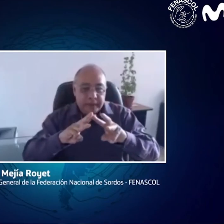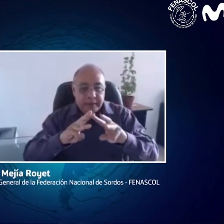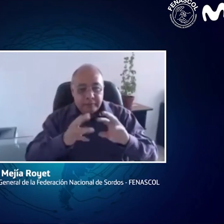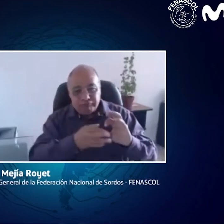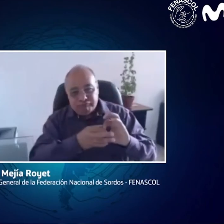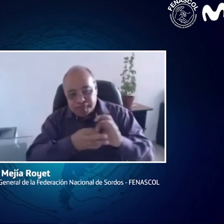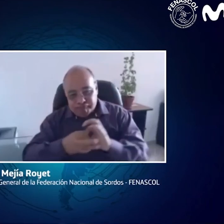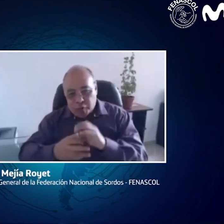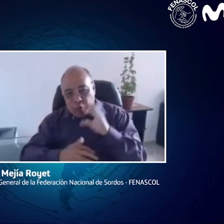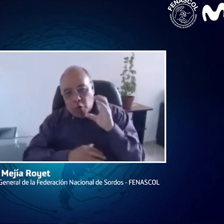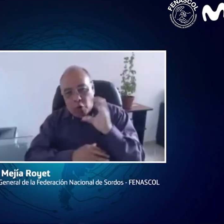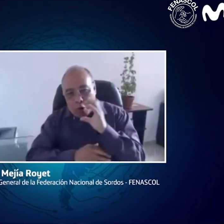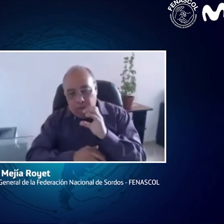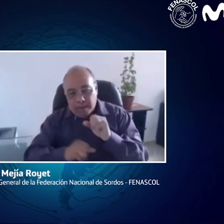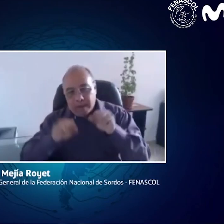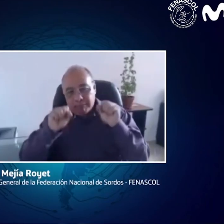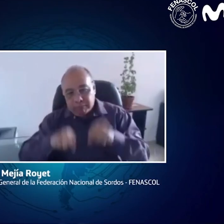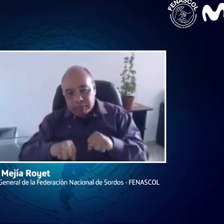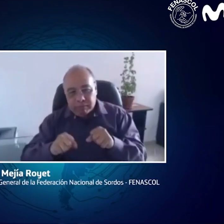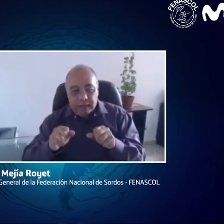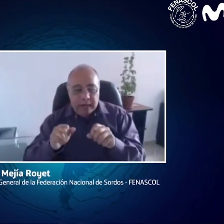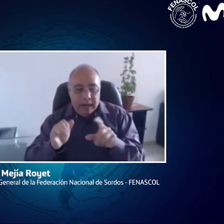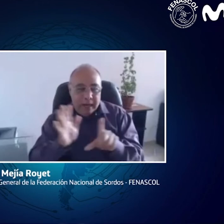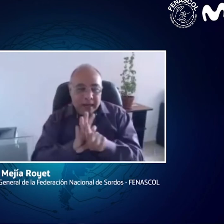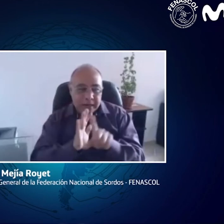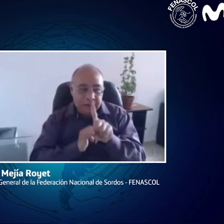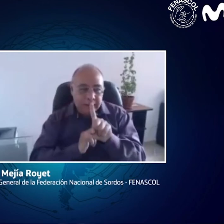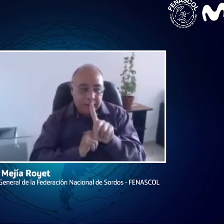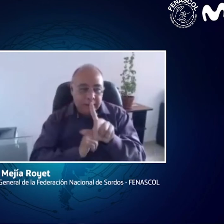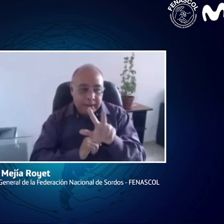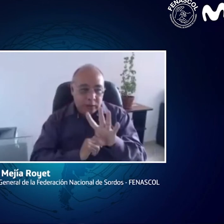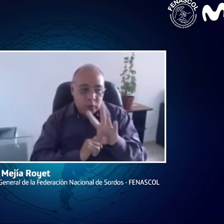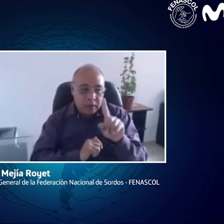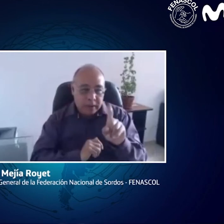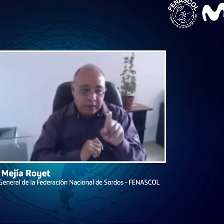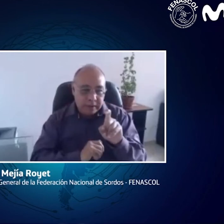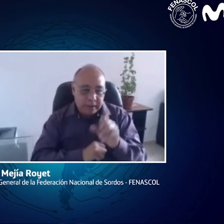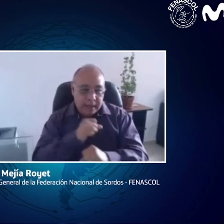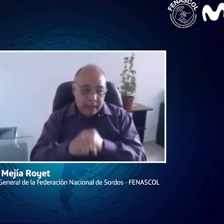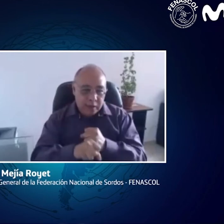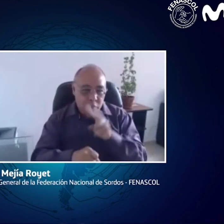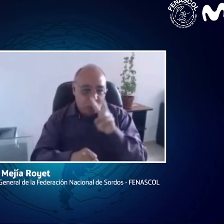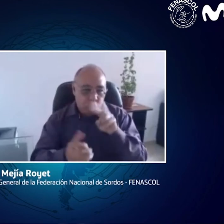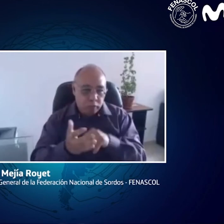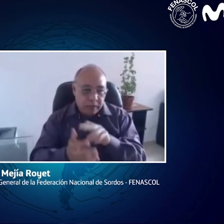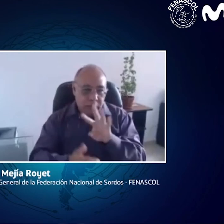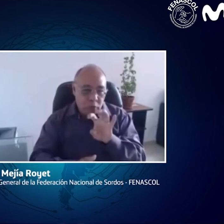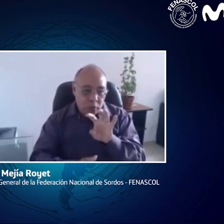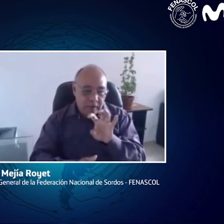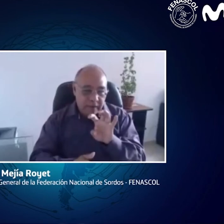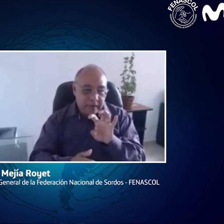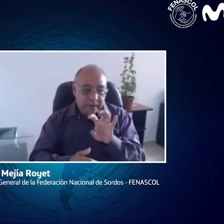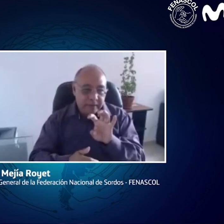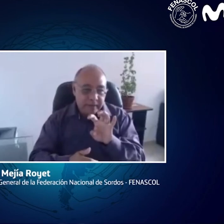ONU. Ustedes saben que Colombia ratificó en la ley 1346 en el año 2009